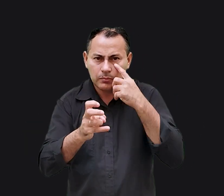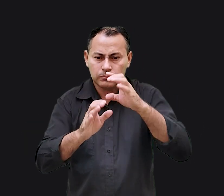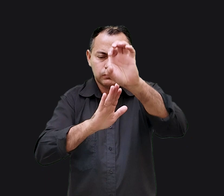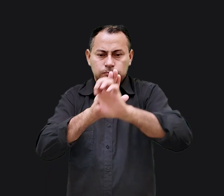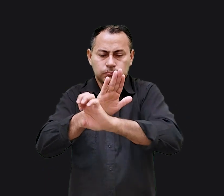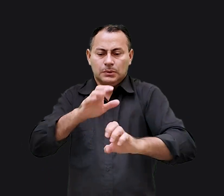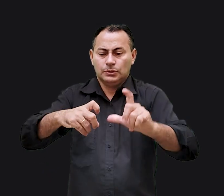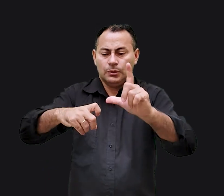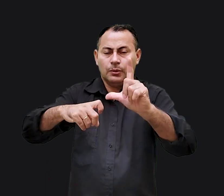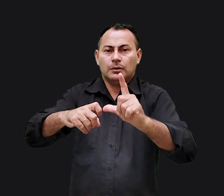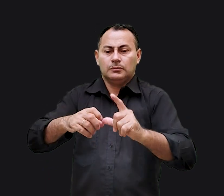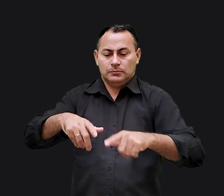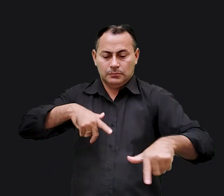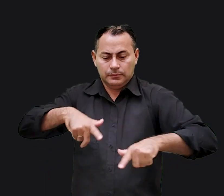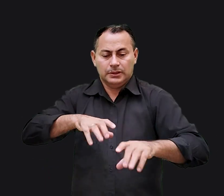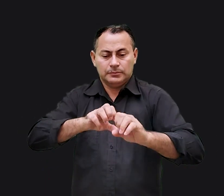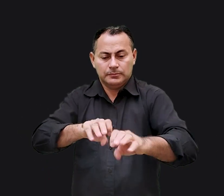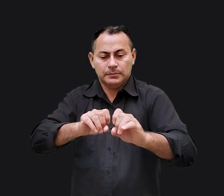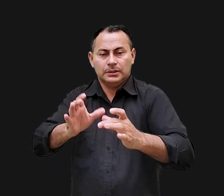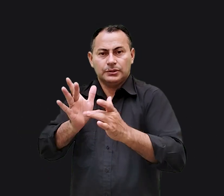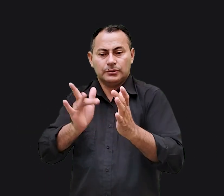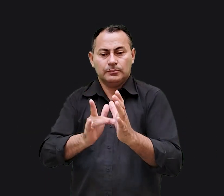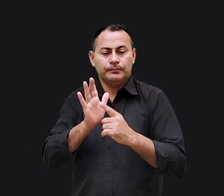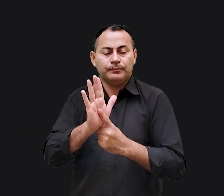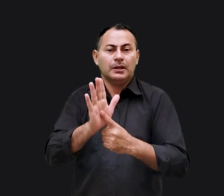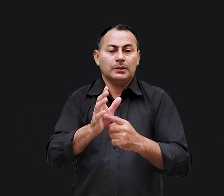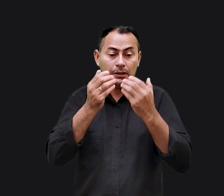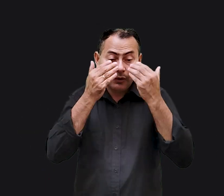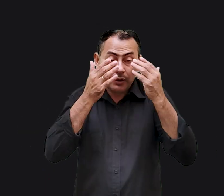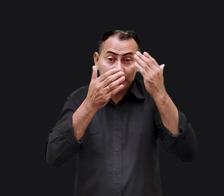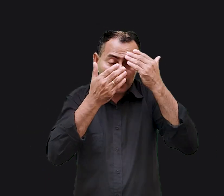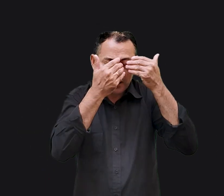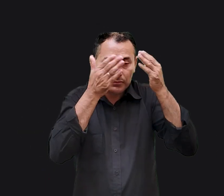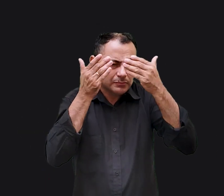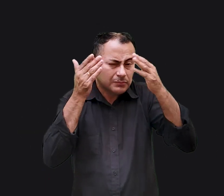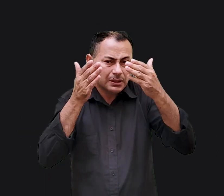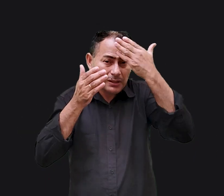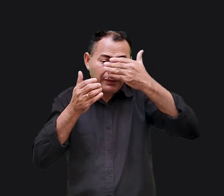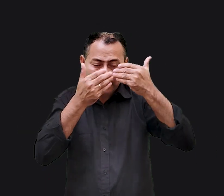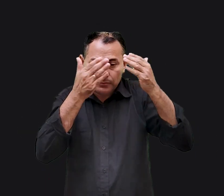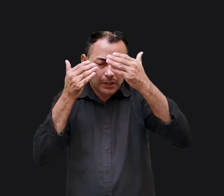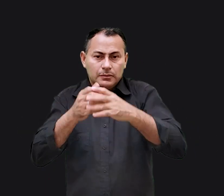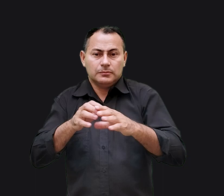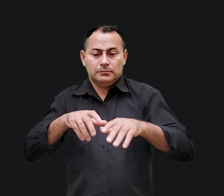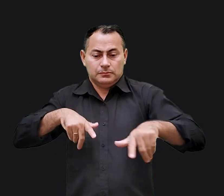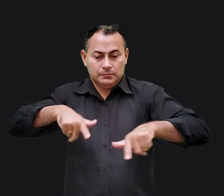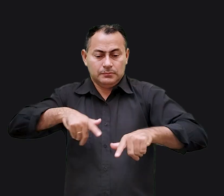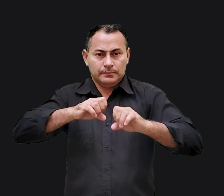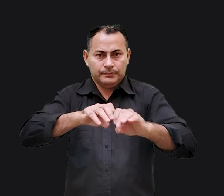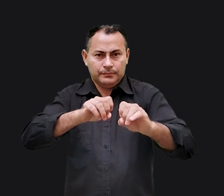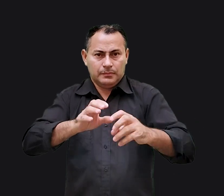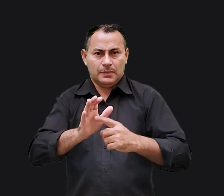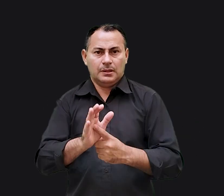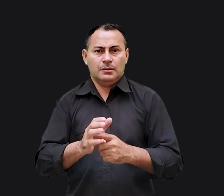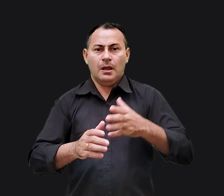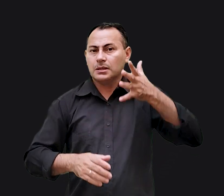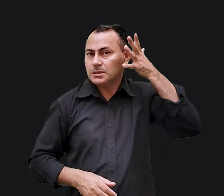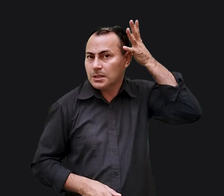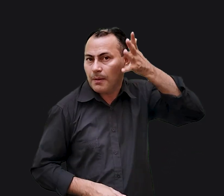Observe no Evangelho de Lucas que o ministério de ensino de Jesus deu visão aos cegos. O seu ministério de ensino foi manifestado através dos